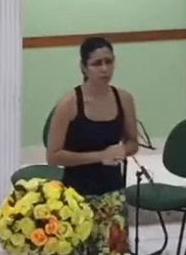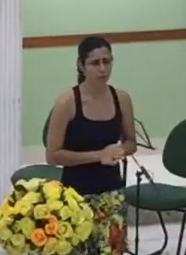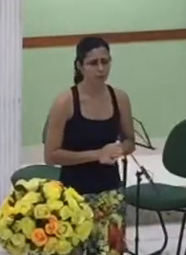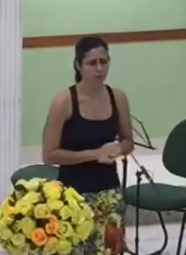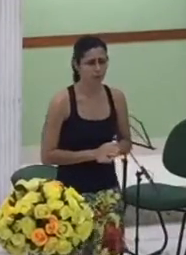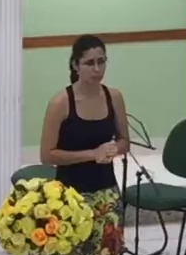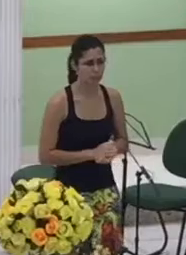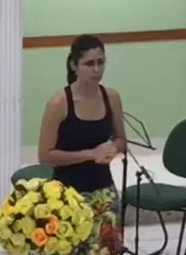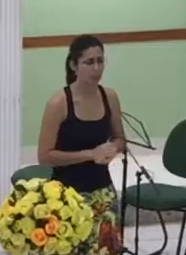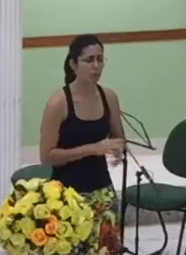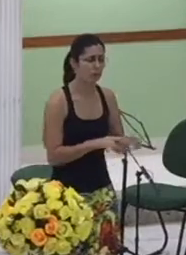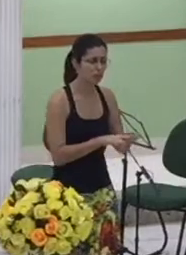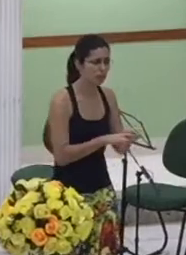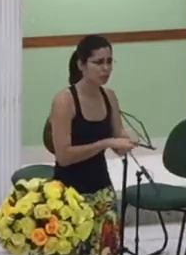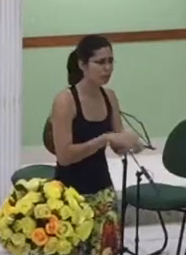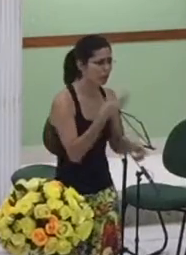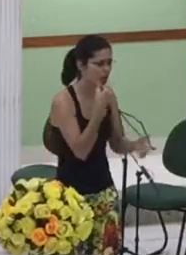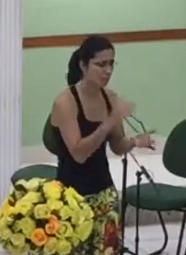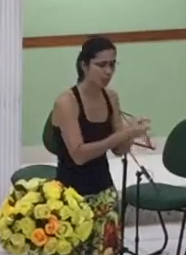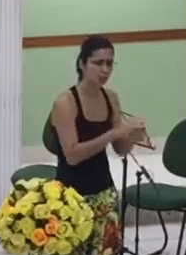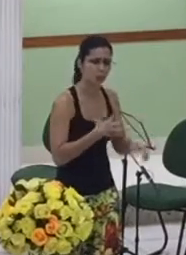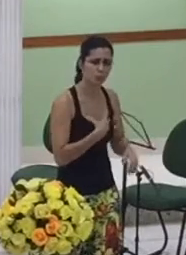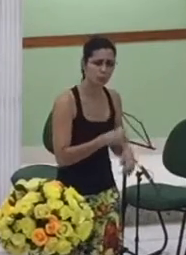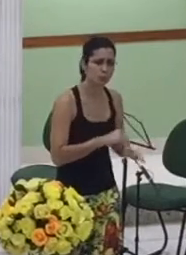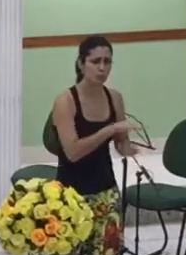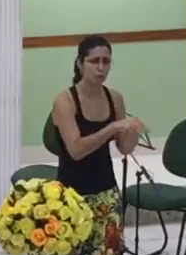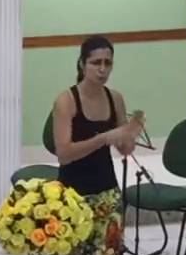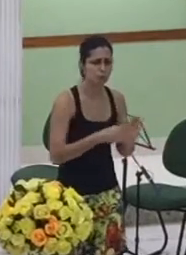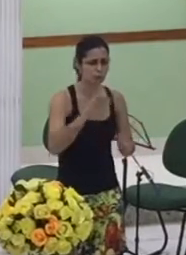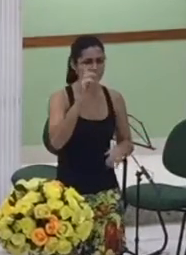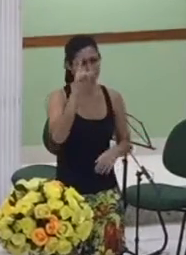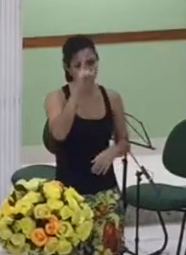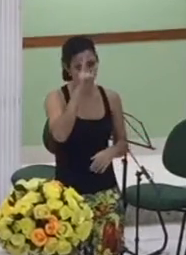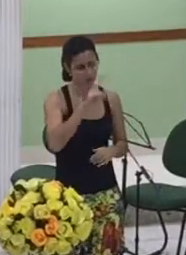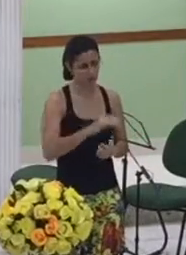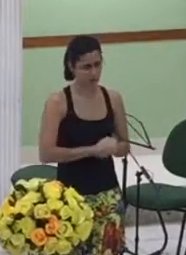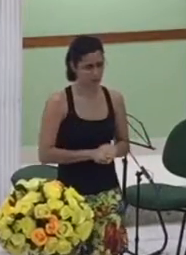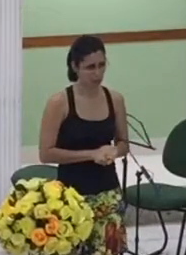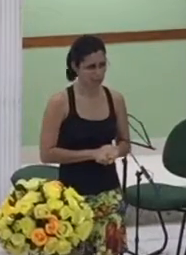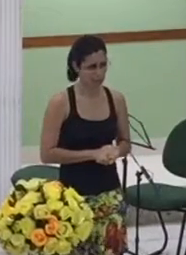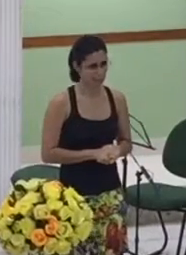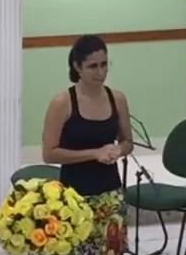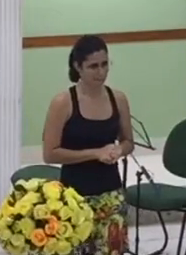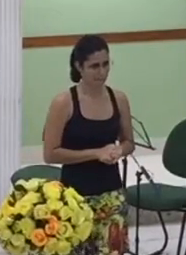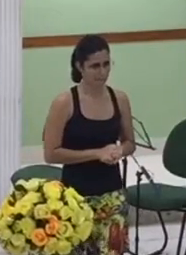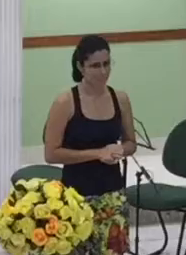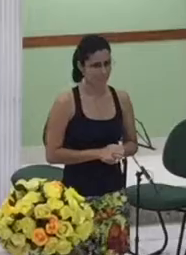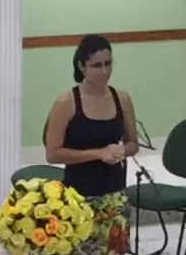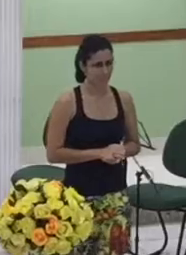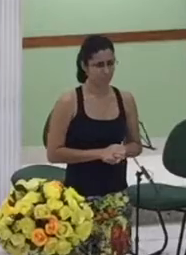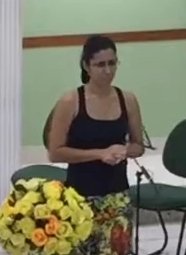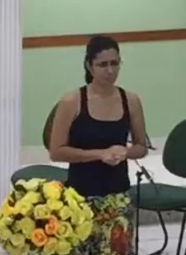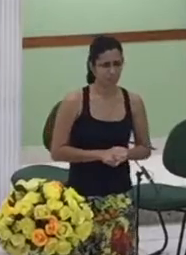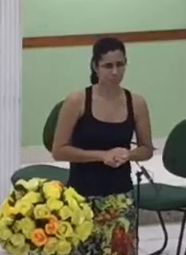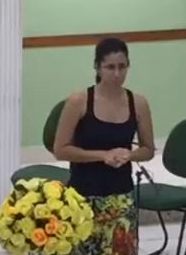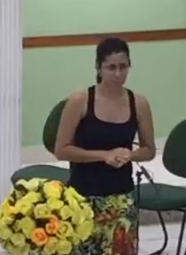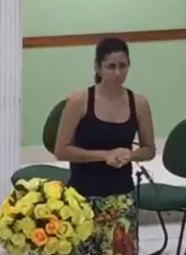filhos sejam lembrados mas se possível for tenha a